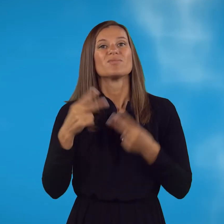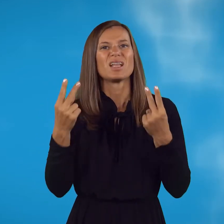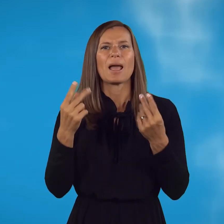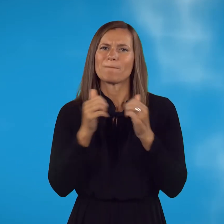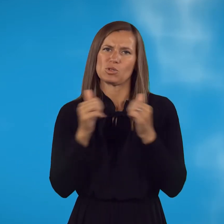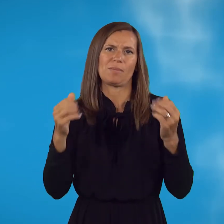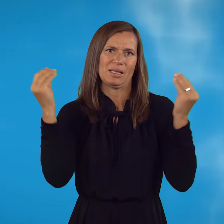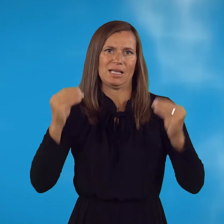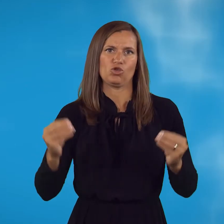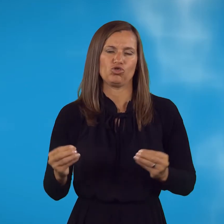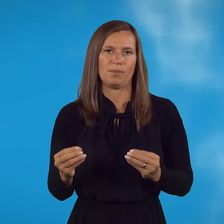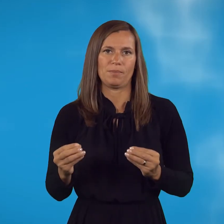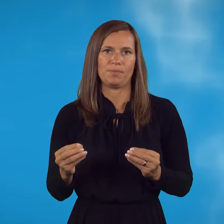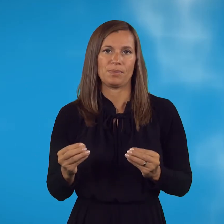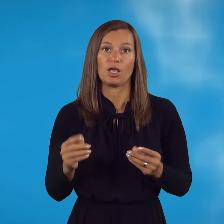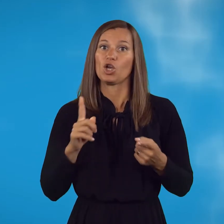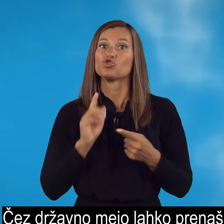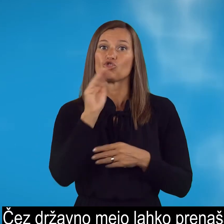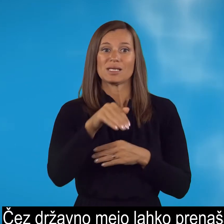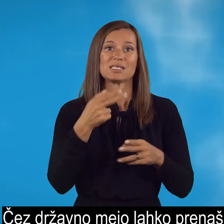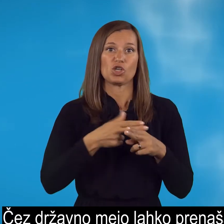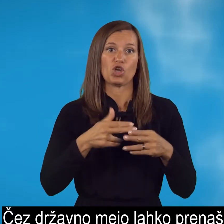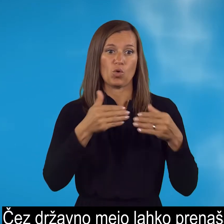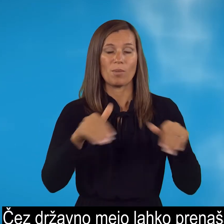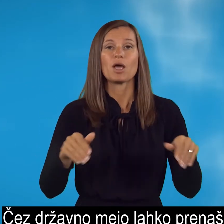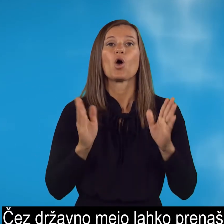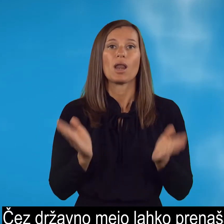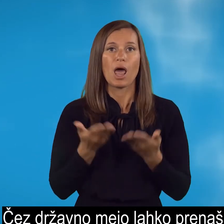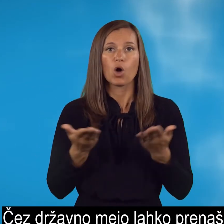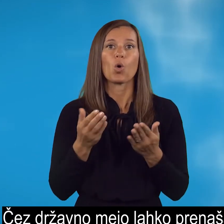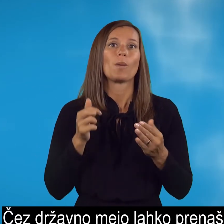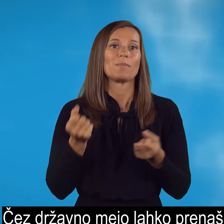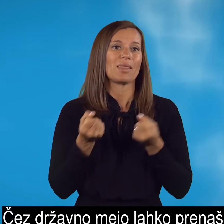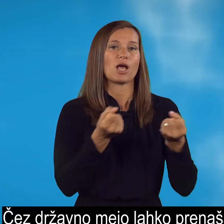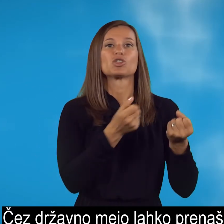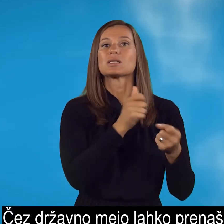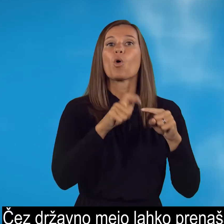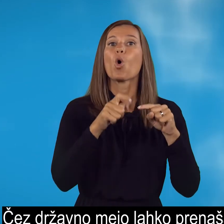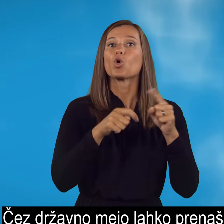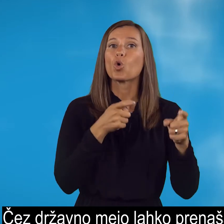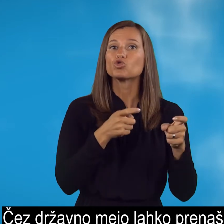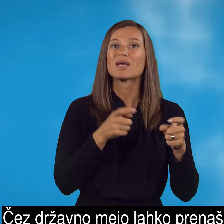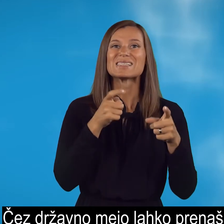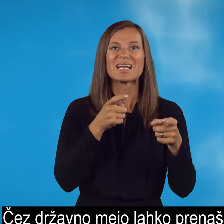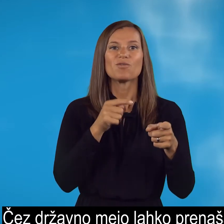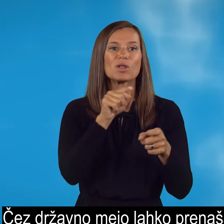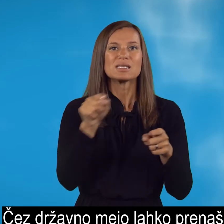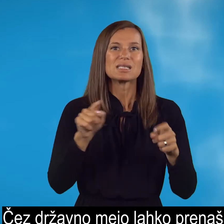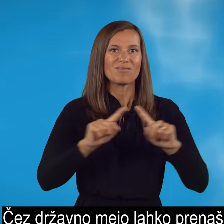velja poseben režim. Čez državno mejo lahko prenašate samo orožje in streljivo tiste vrste, ki se